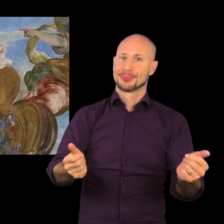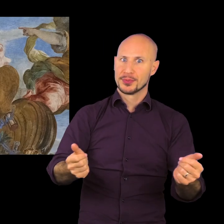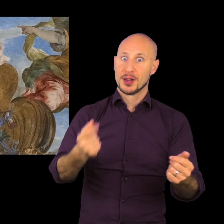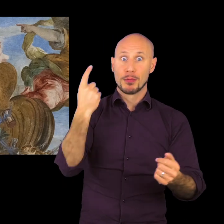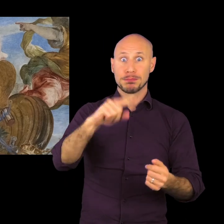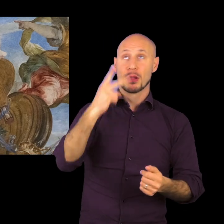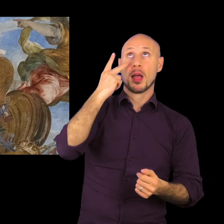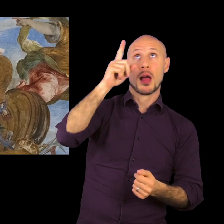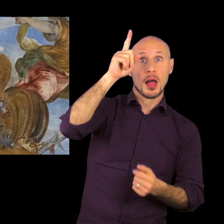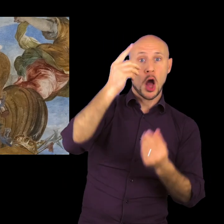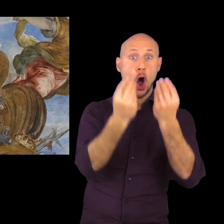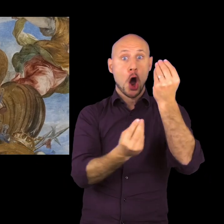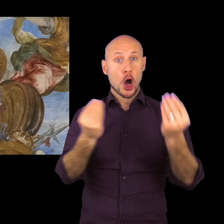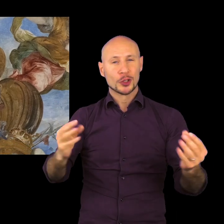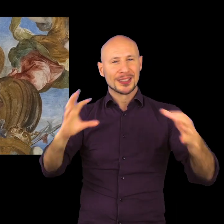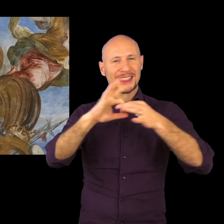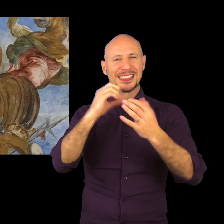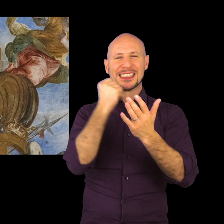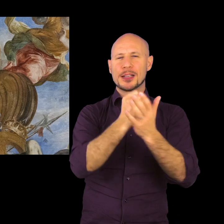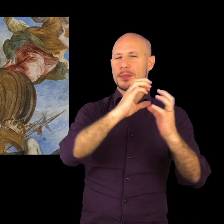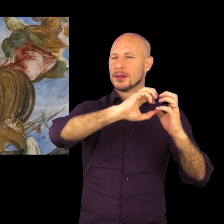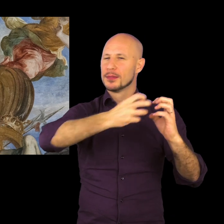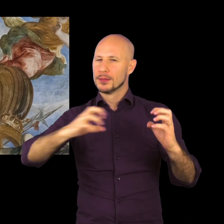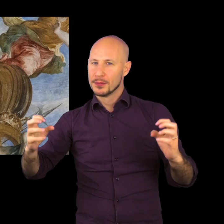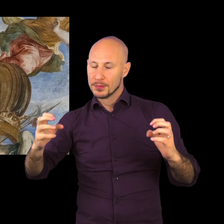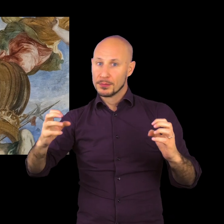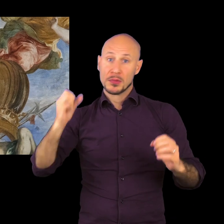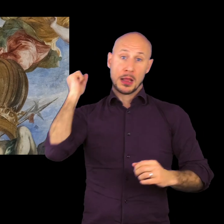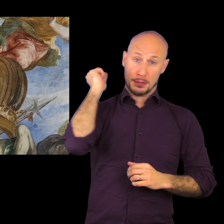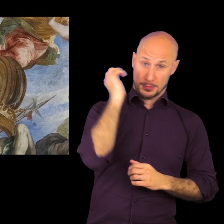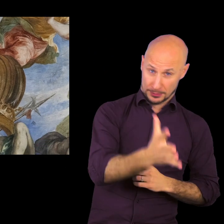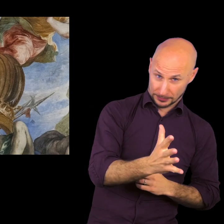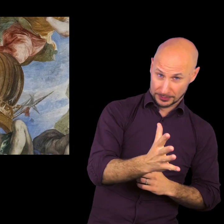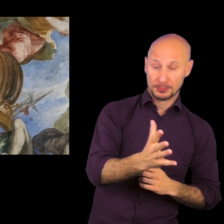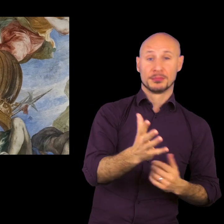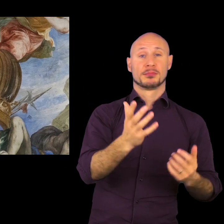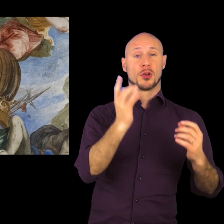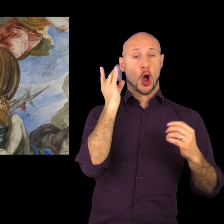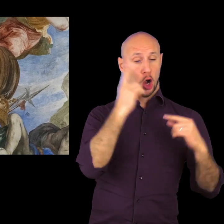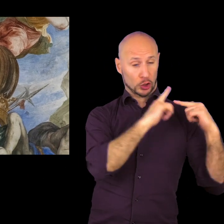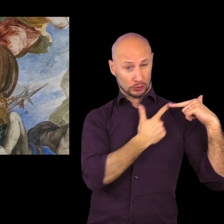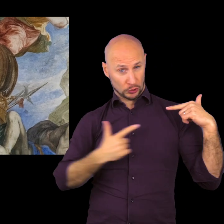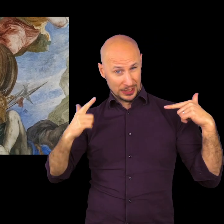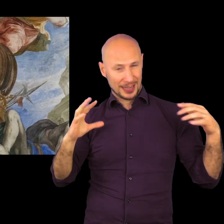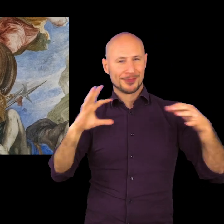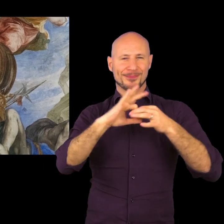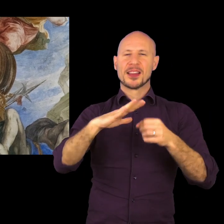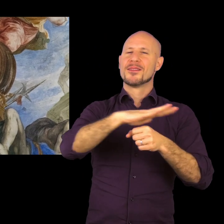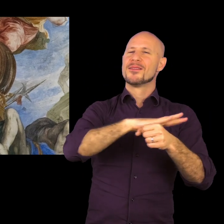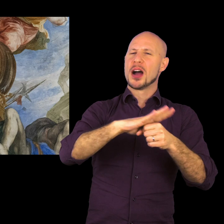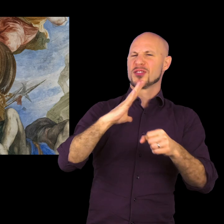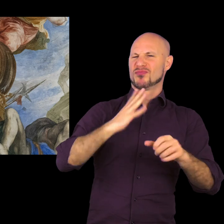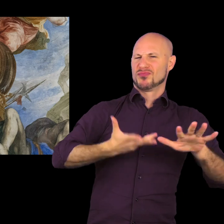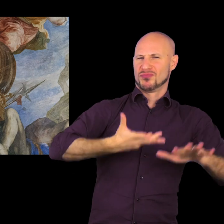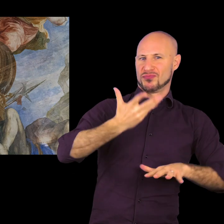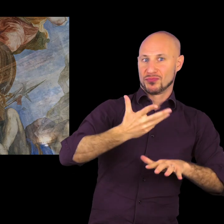quindi oggetti preziosi che sono il simbolo di una ricchezza, della stessa ricchezza della famiglia poi, ma travolge anche i simboli del potere spirituale e